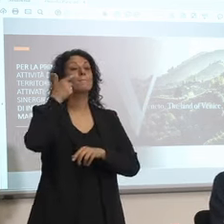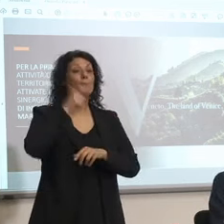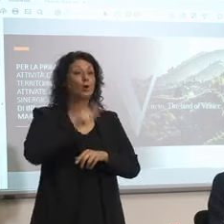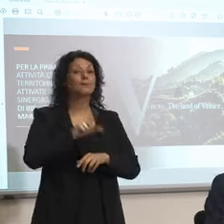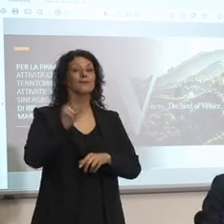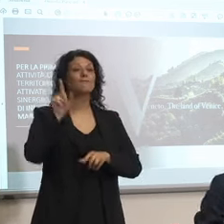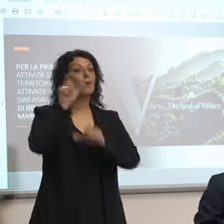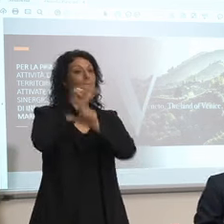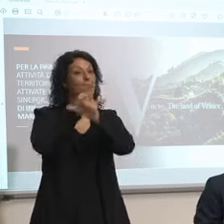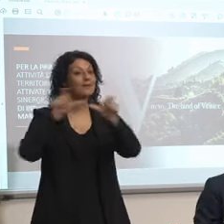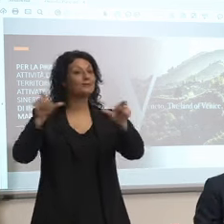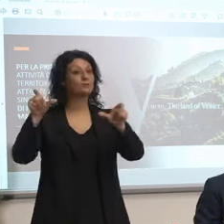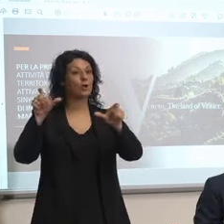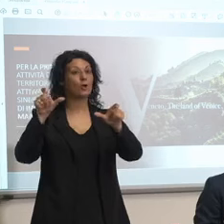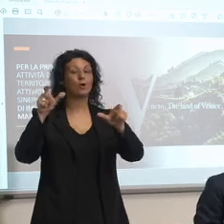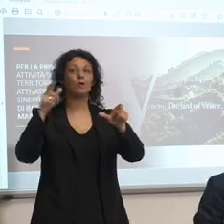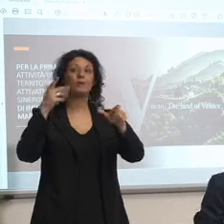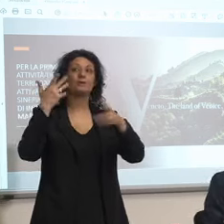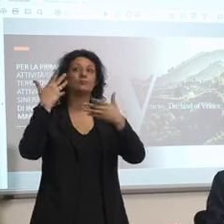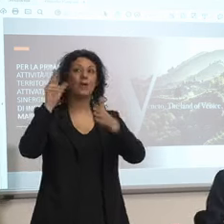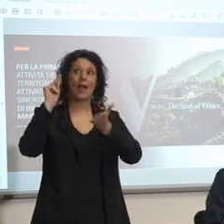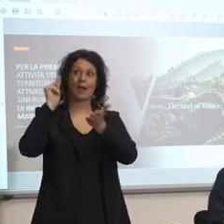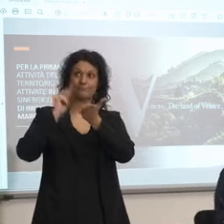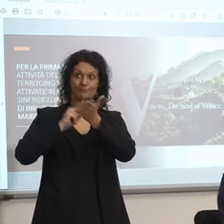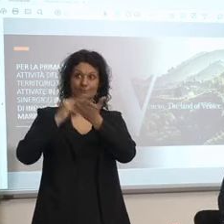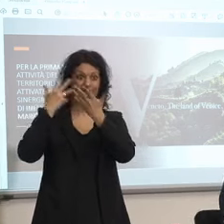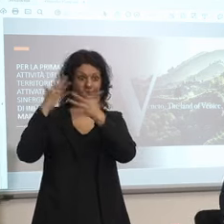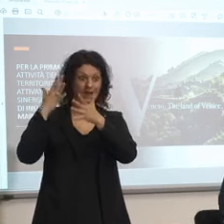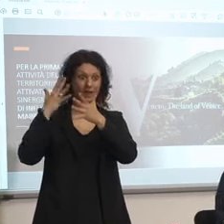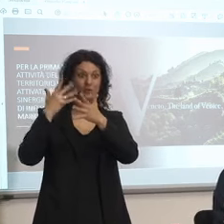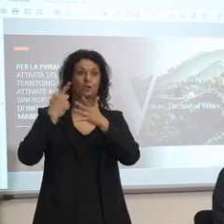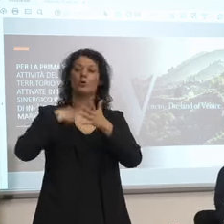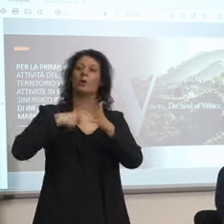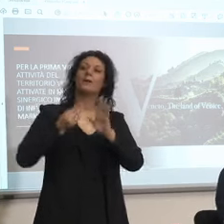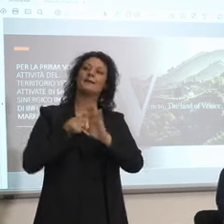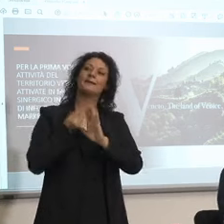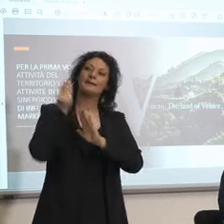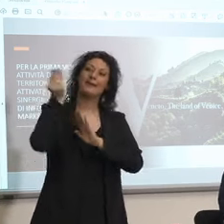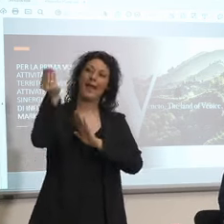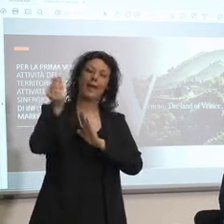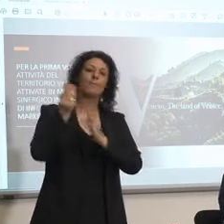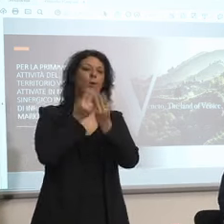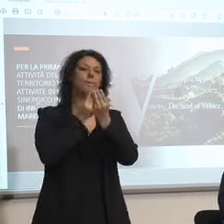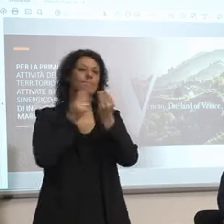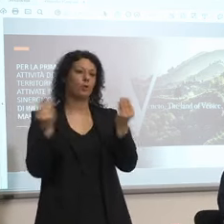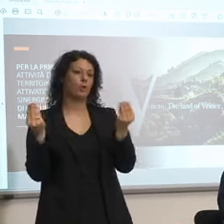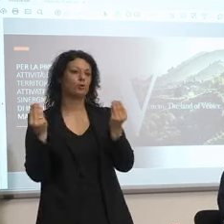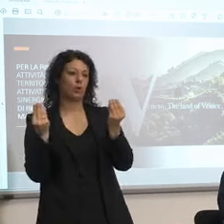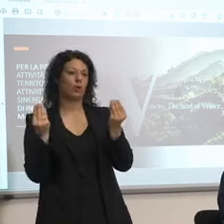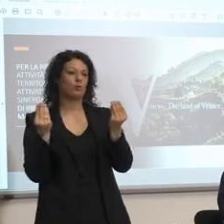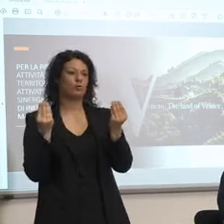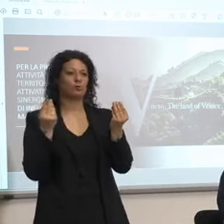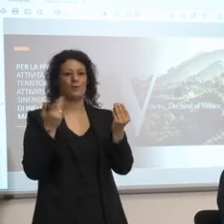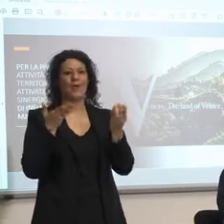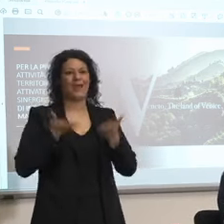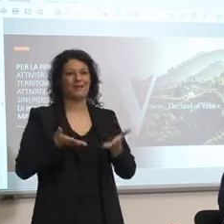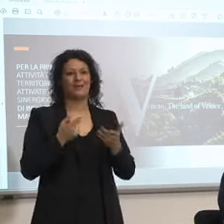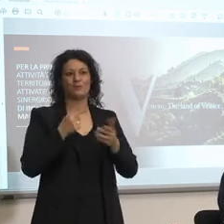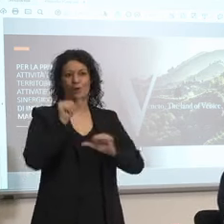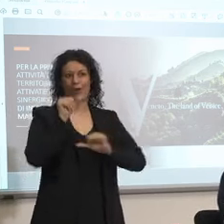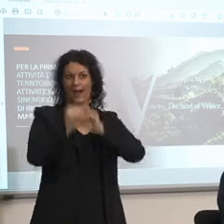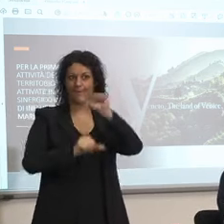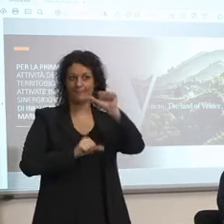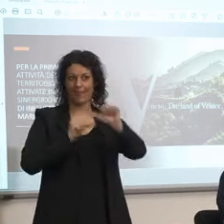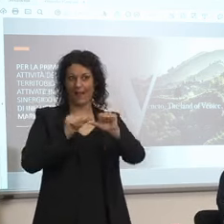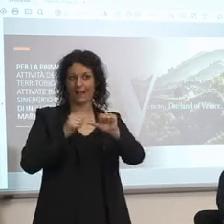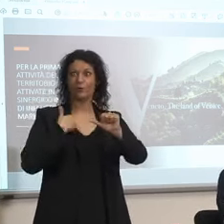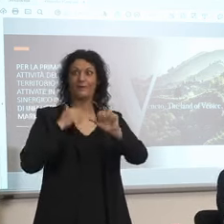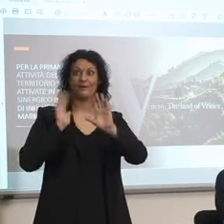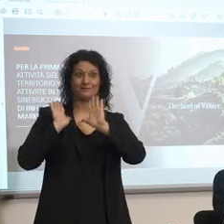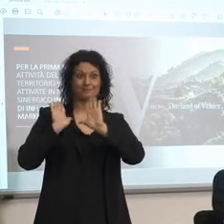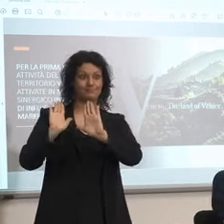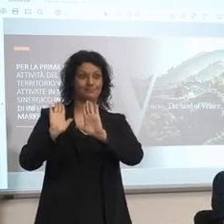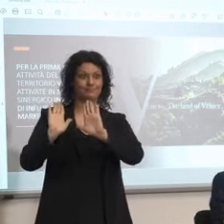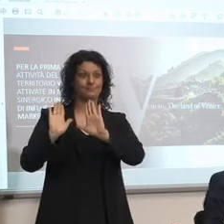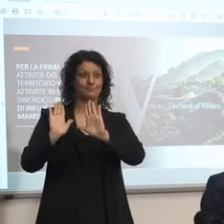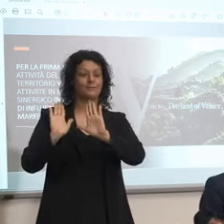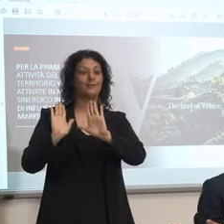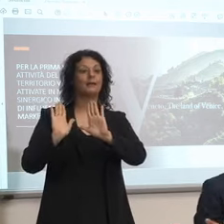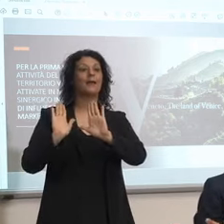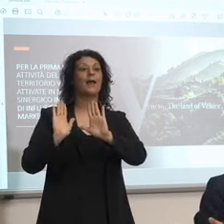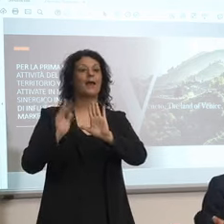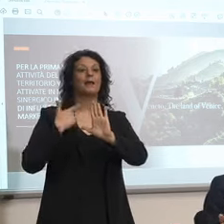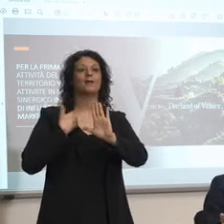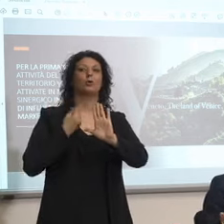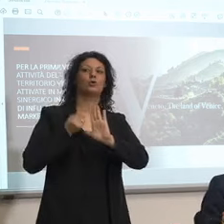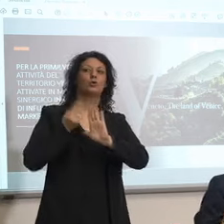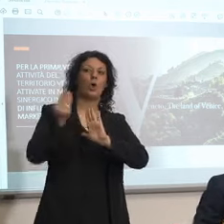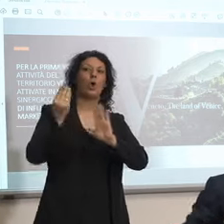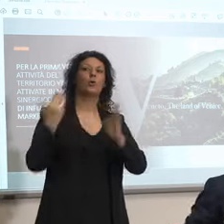aspettando che gli diamo il prodotto che era cambiato rispetto alla vecchia campagna che eravamo prima quindi noi li abbiamo fermati li metti fermi che ti